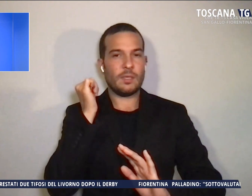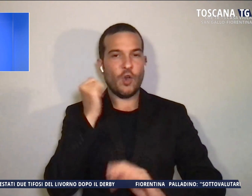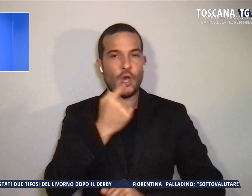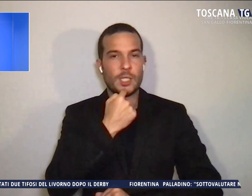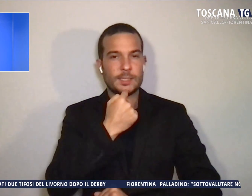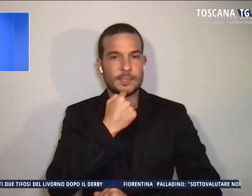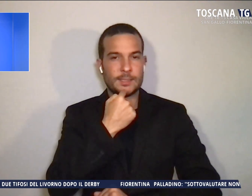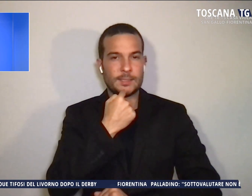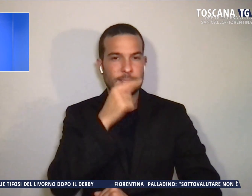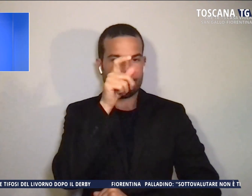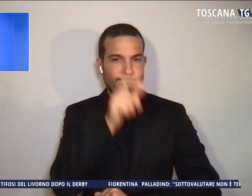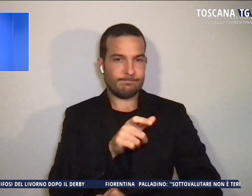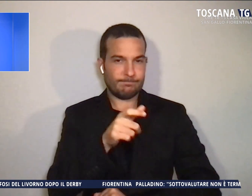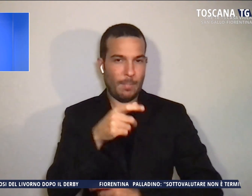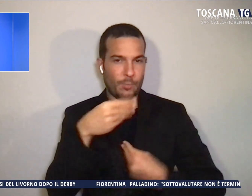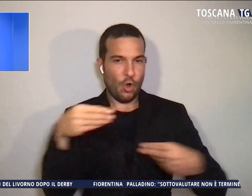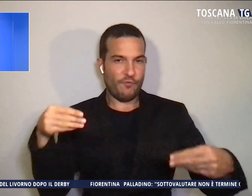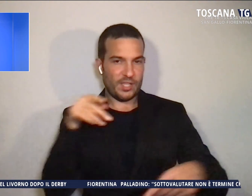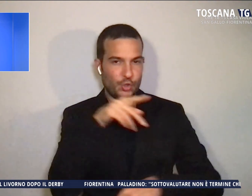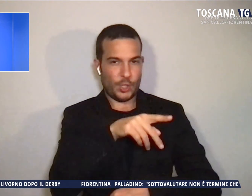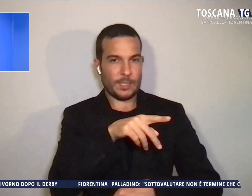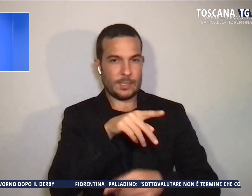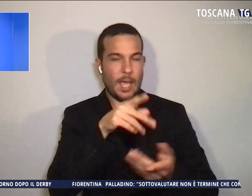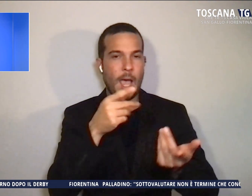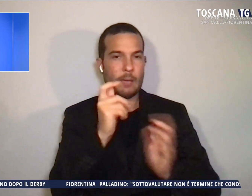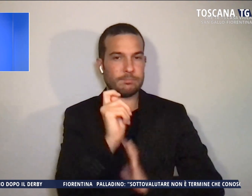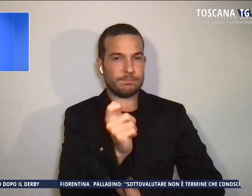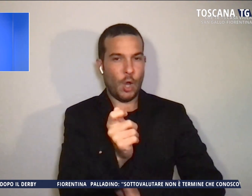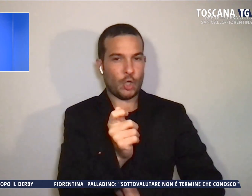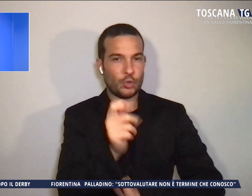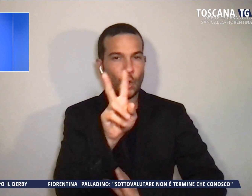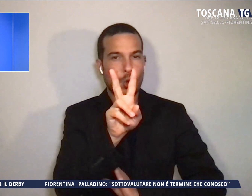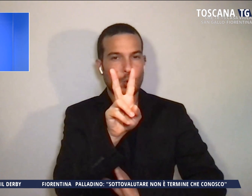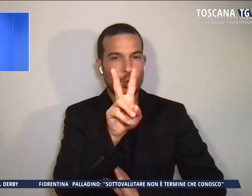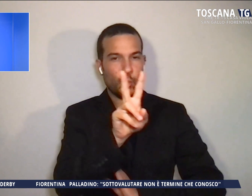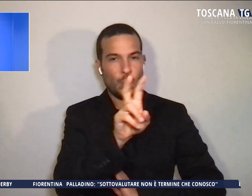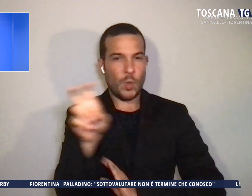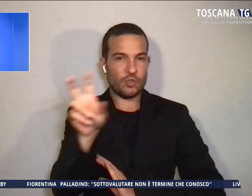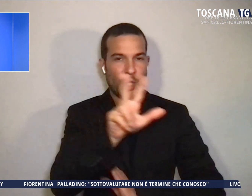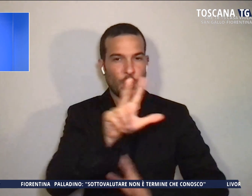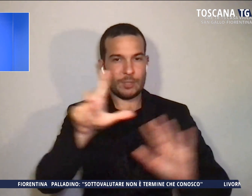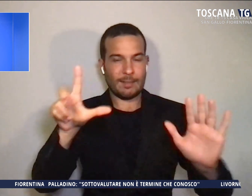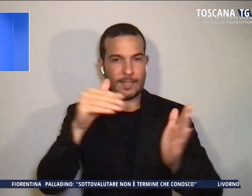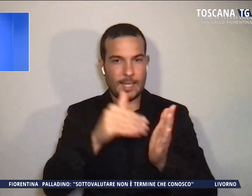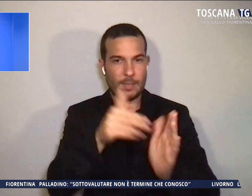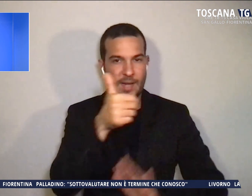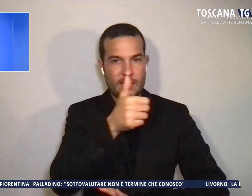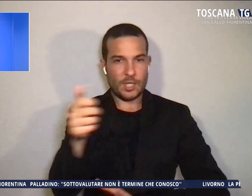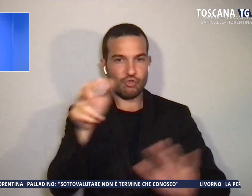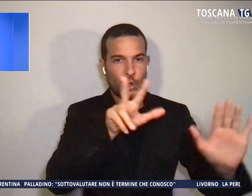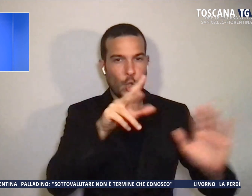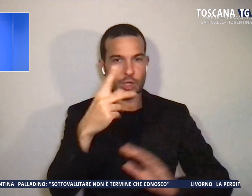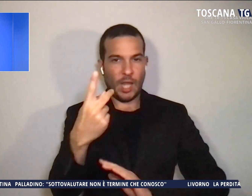per un importo stimato di 237.681.000 euro.